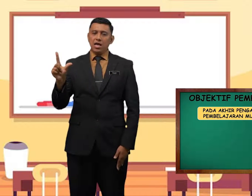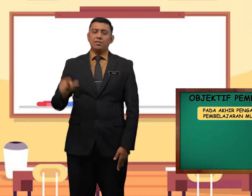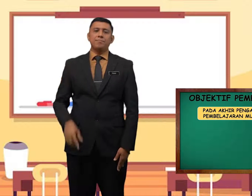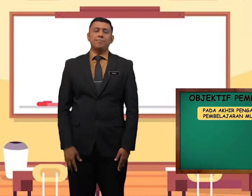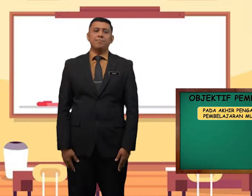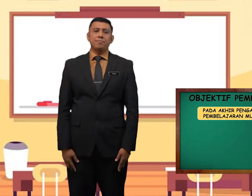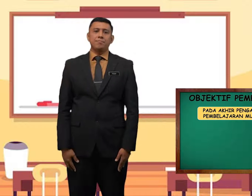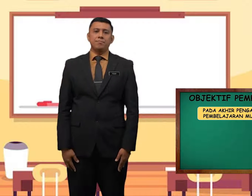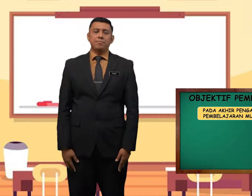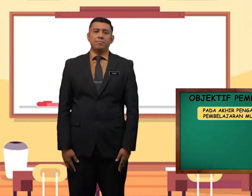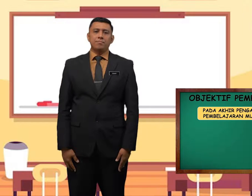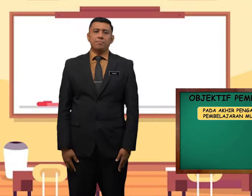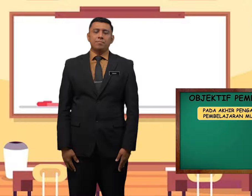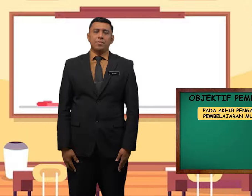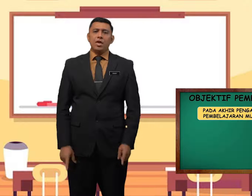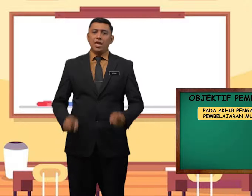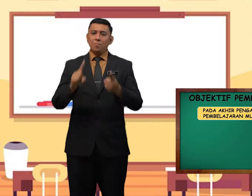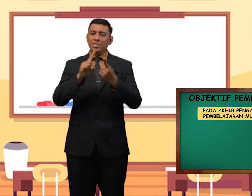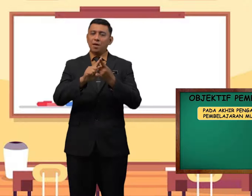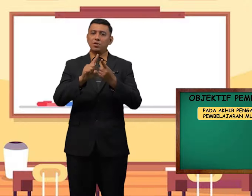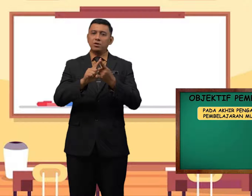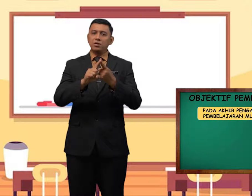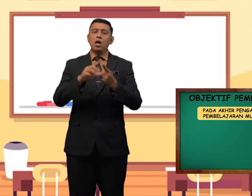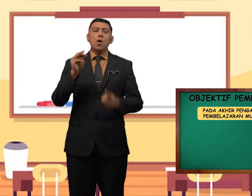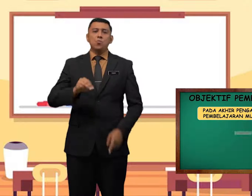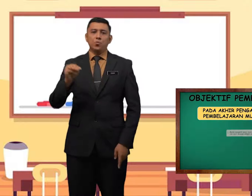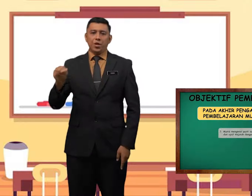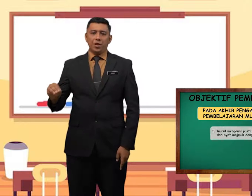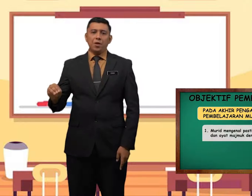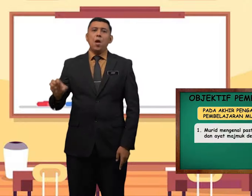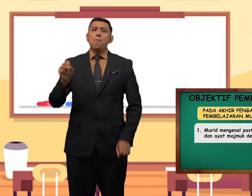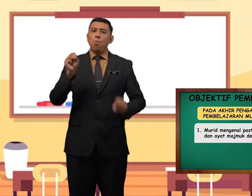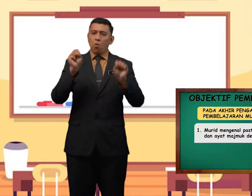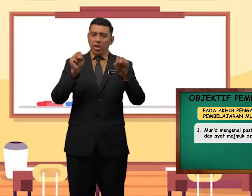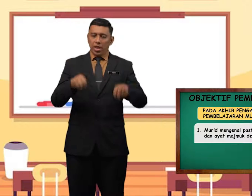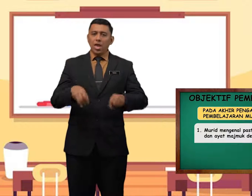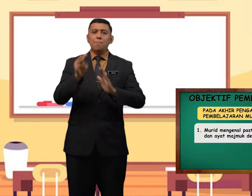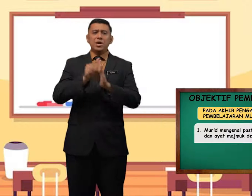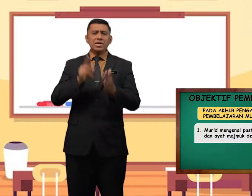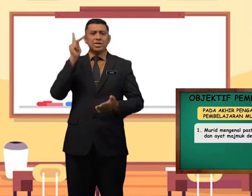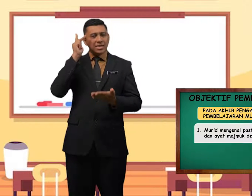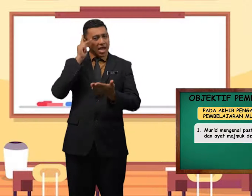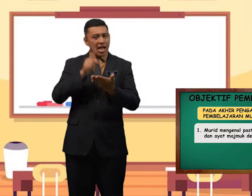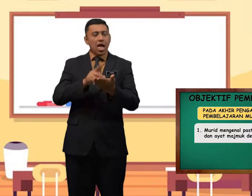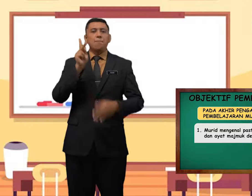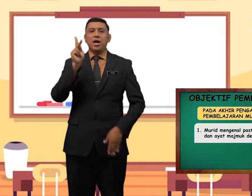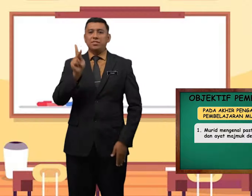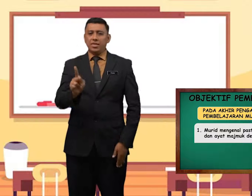Yang pertama, murid boleh mengenal pasti